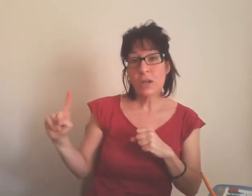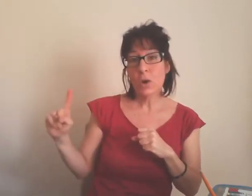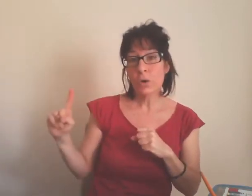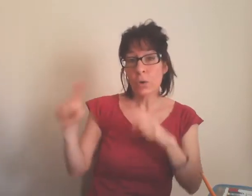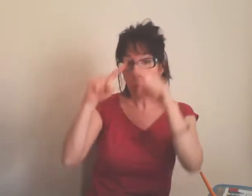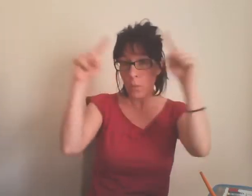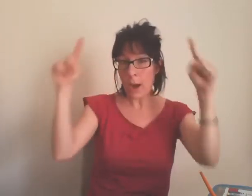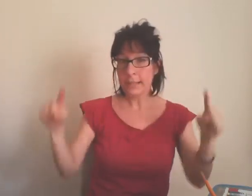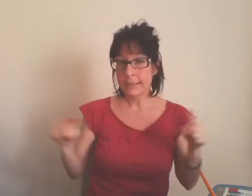loro quadri